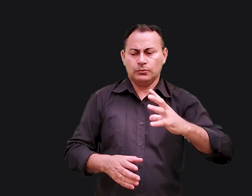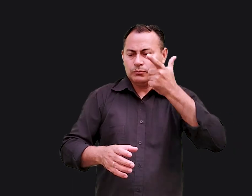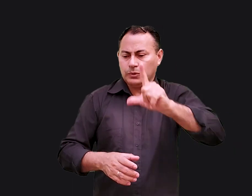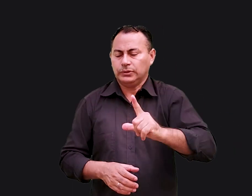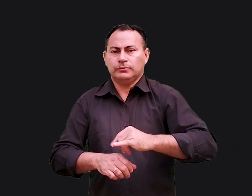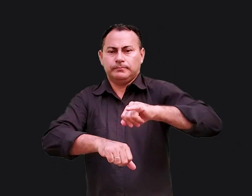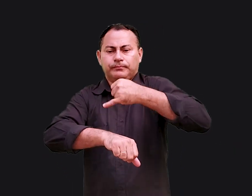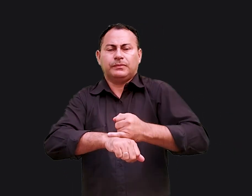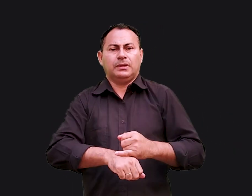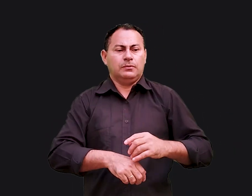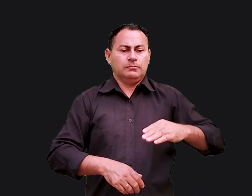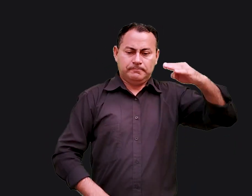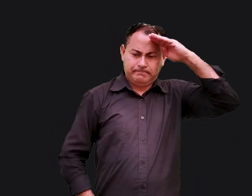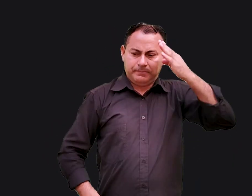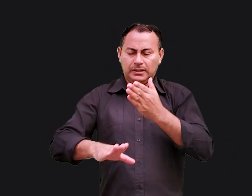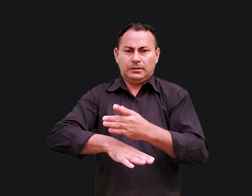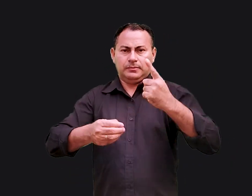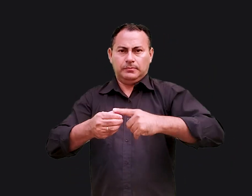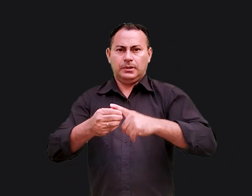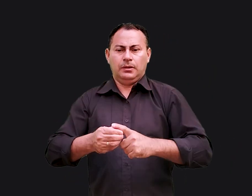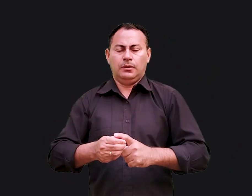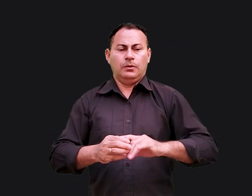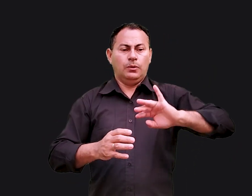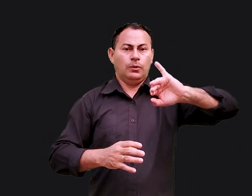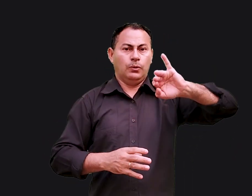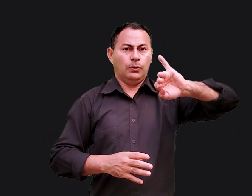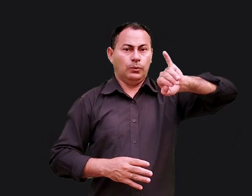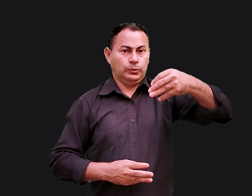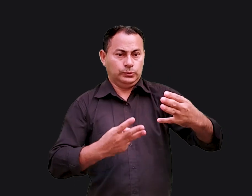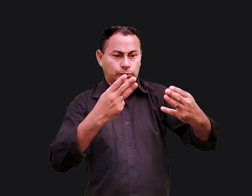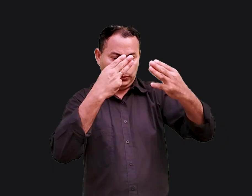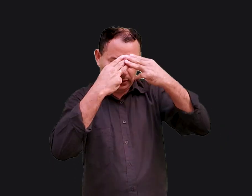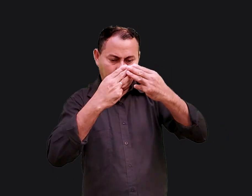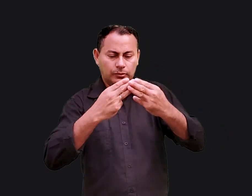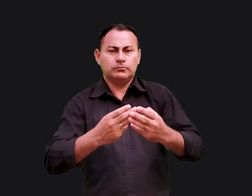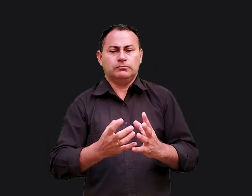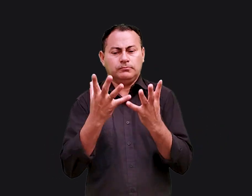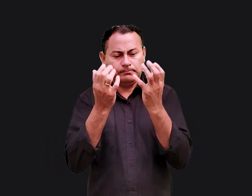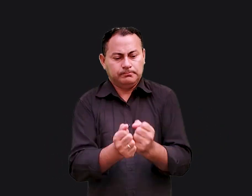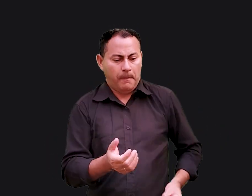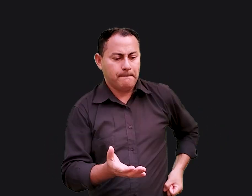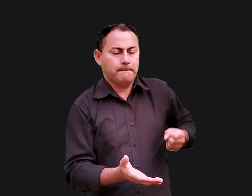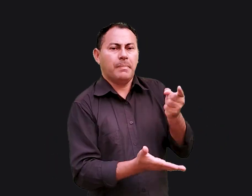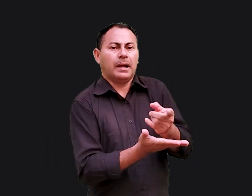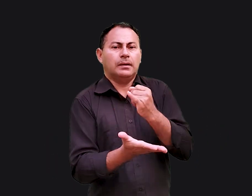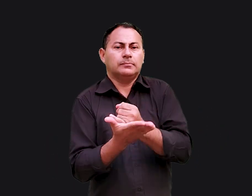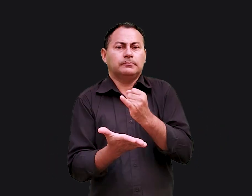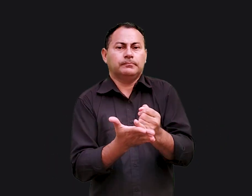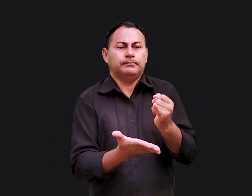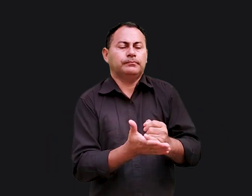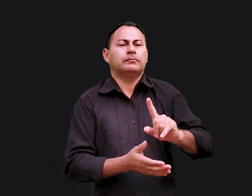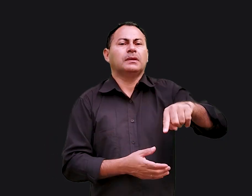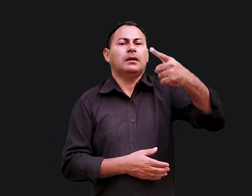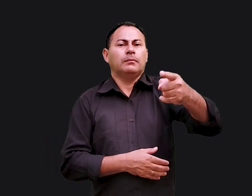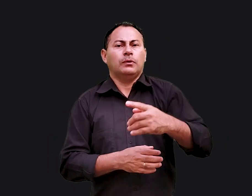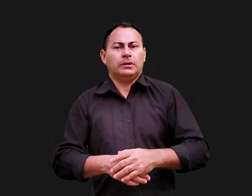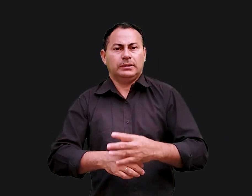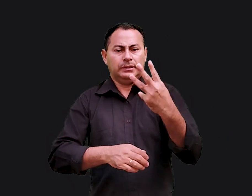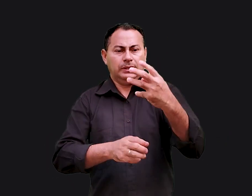babilônicos entraram na cidade e os judeus foram forçados a servi-los e a pagar tributos a eles. Mas depois de três anos,